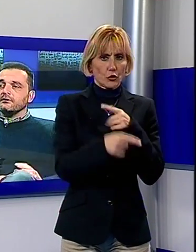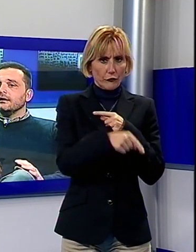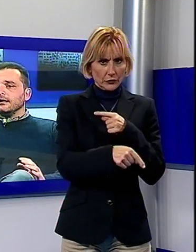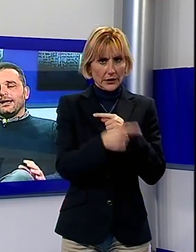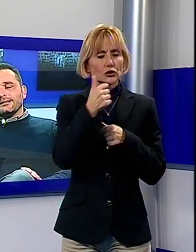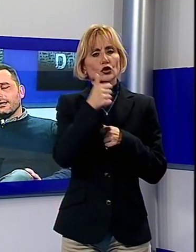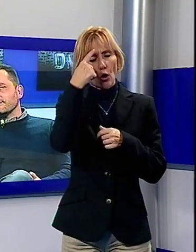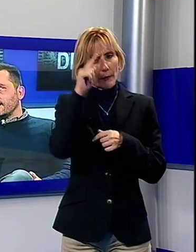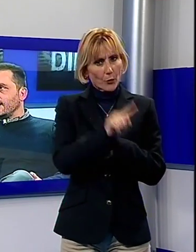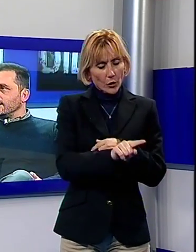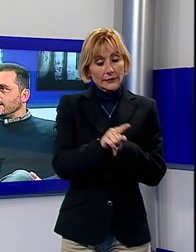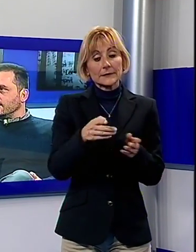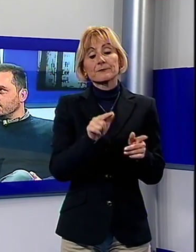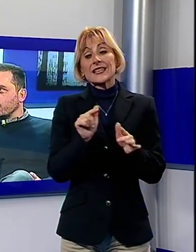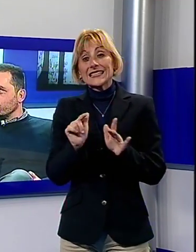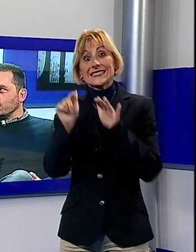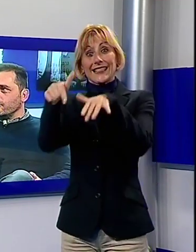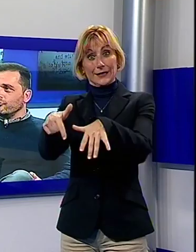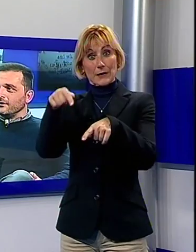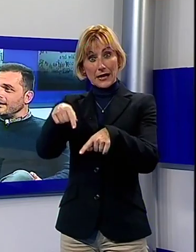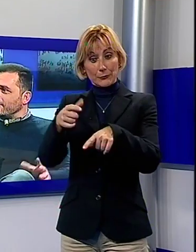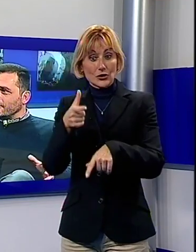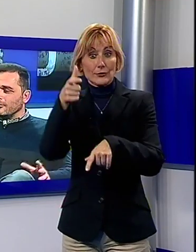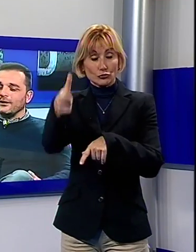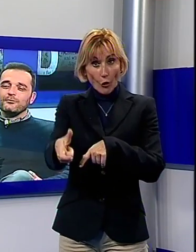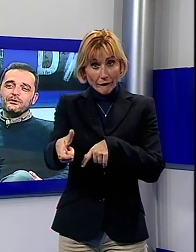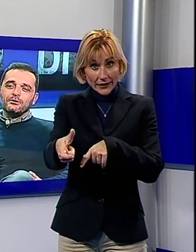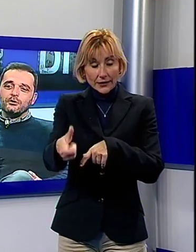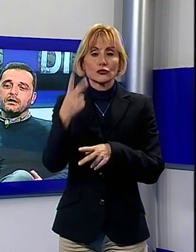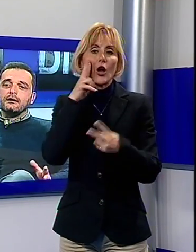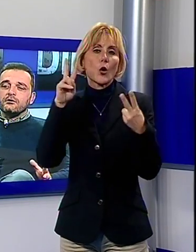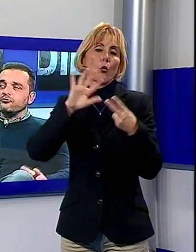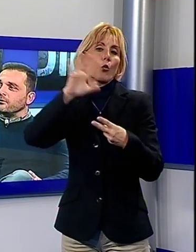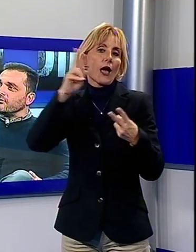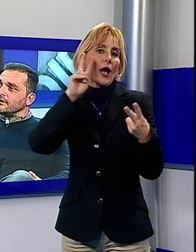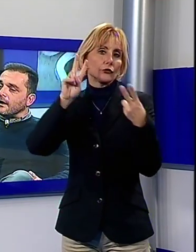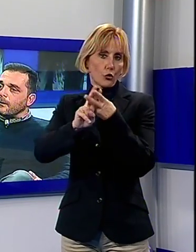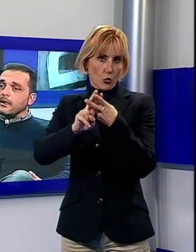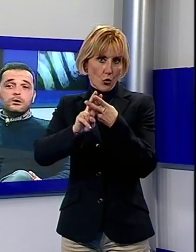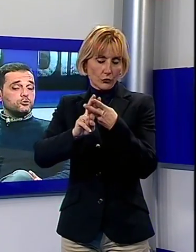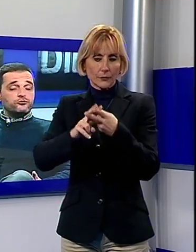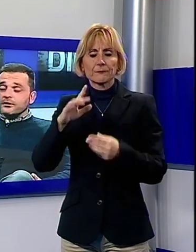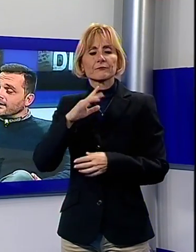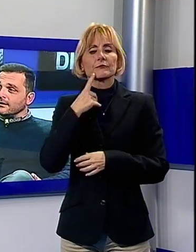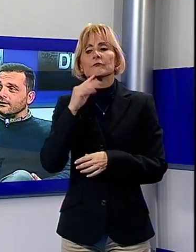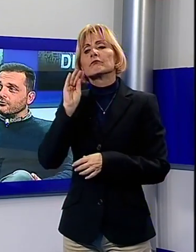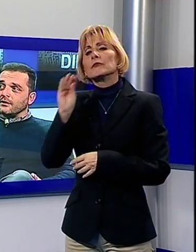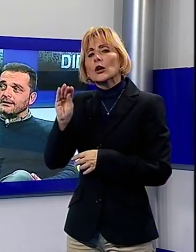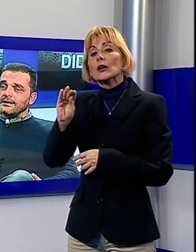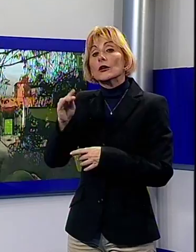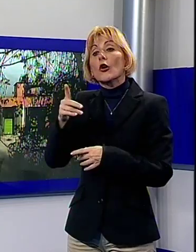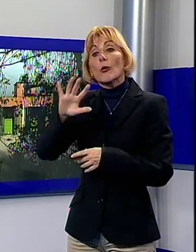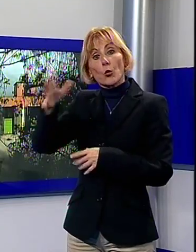'ipotesi. L'altra sarà il prossimo giovedì, avremo un altro imprenditore che… Lei per ora non sa niente dell'altra? Non so niente